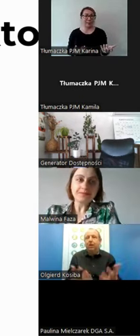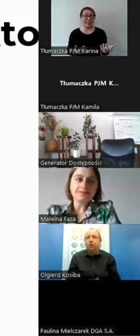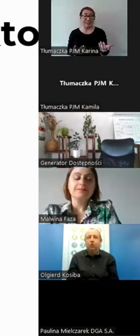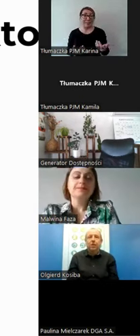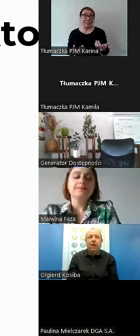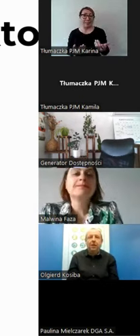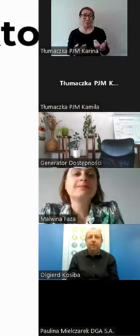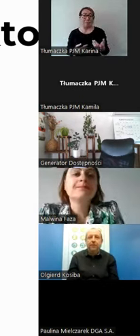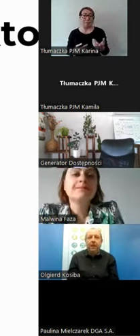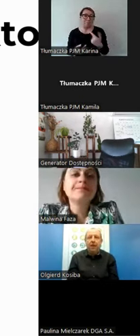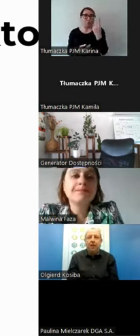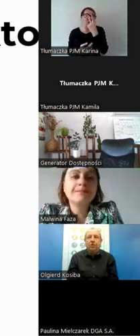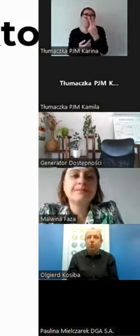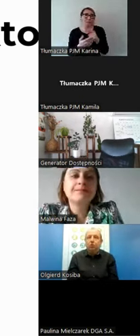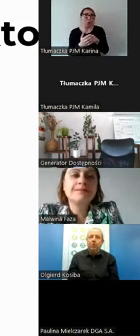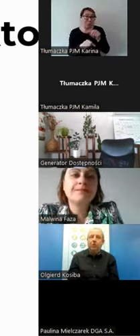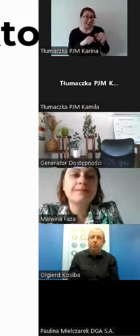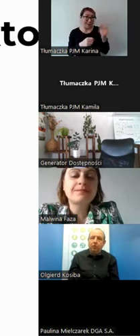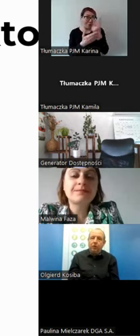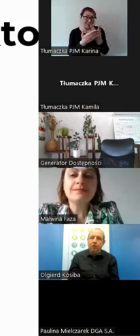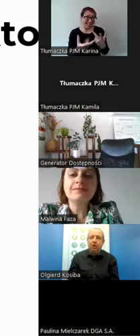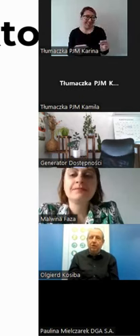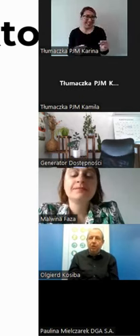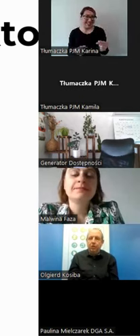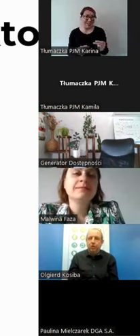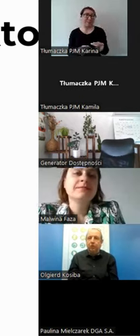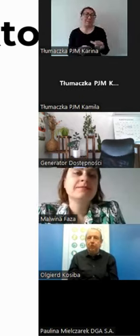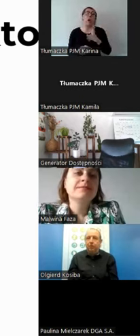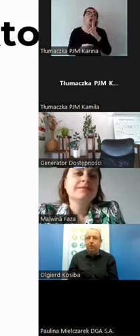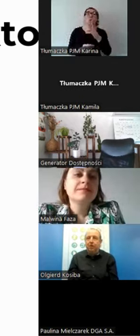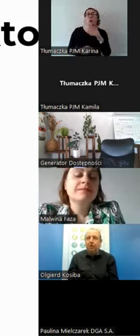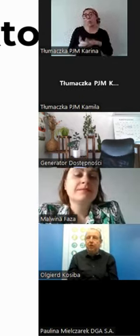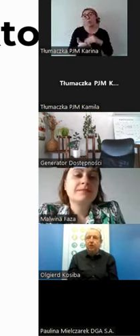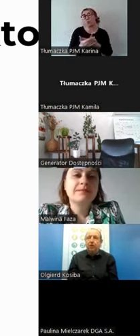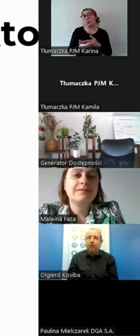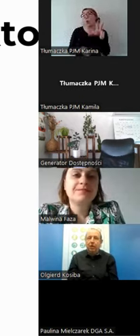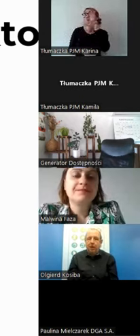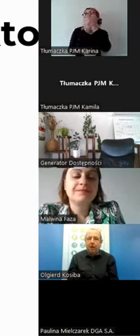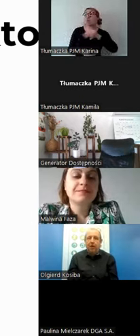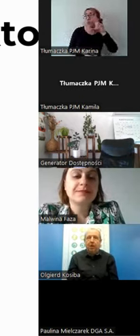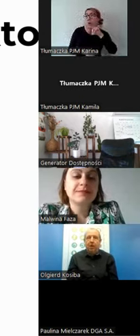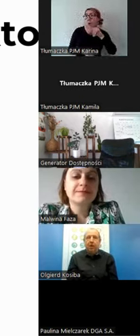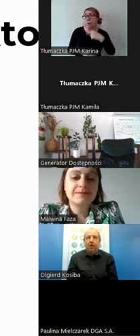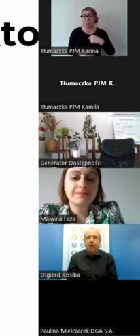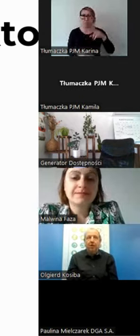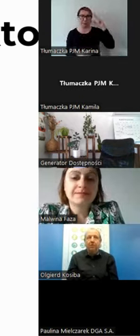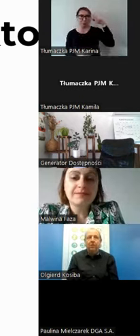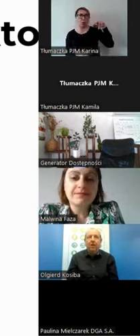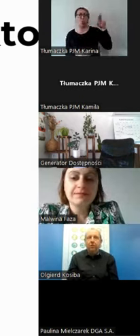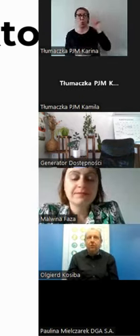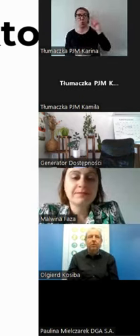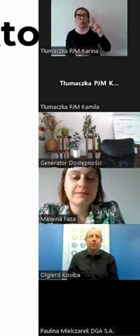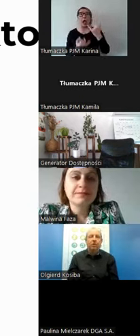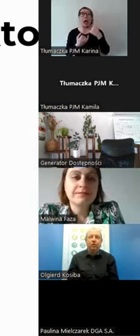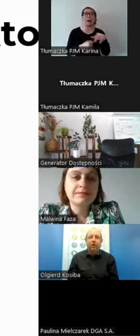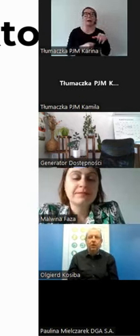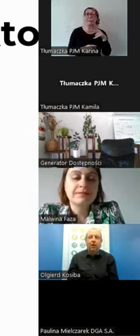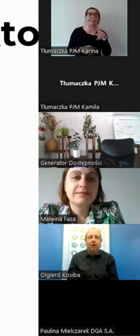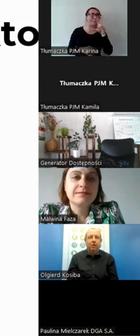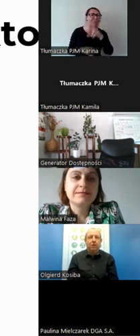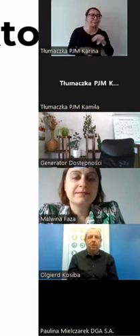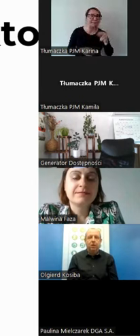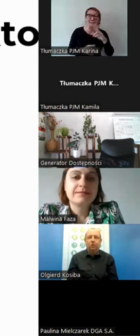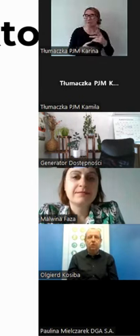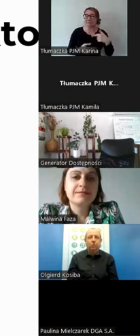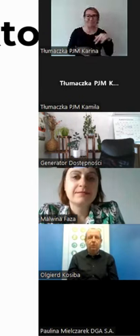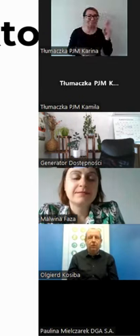Jakie to czytanie? Niektórzy będą mówić, także ich zrozumiemy, inni nie i wydają co prawda dźwięki,